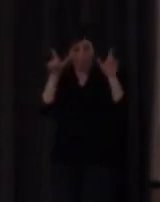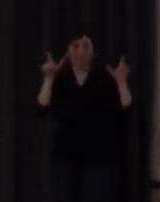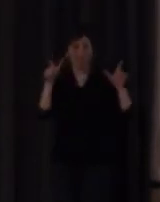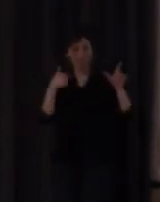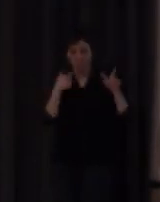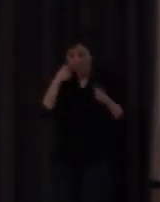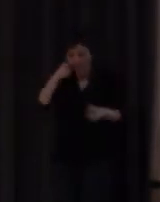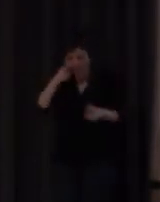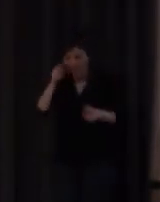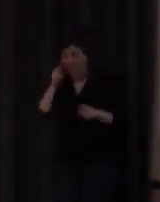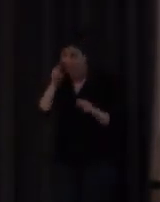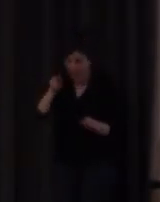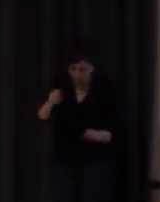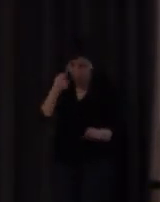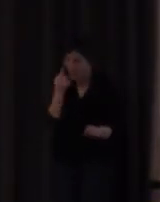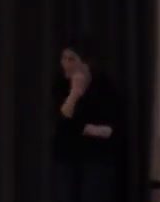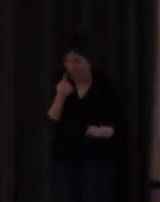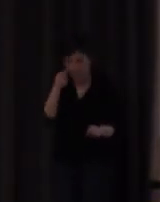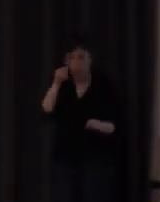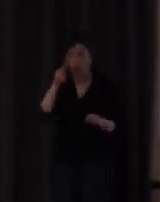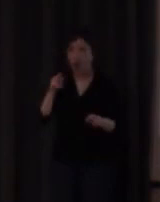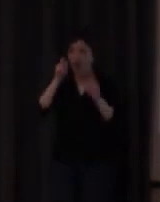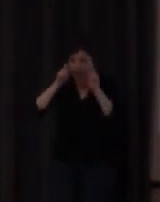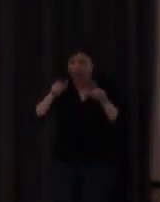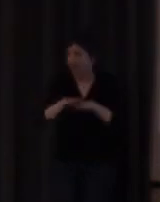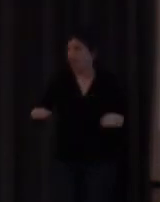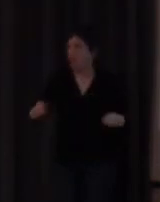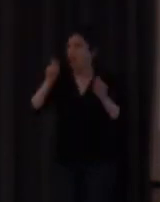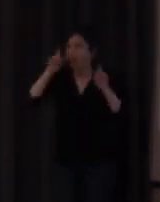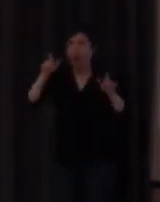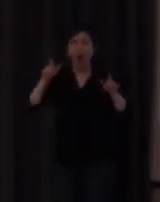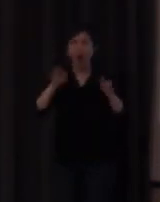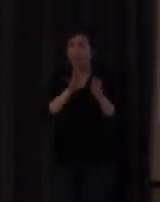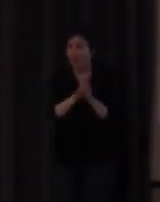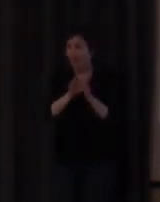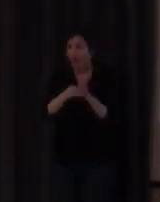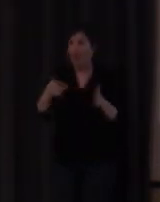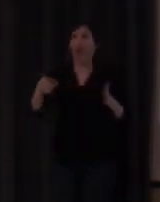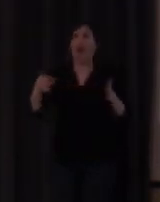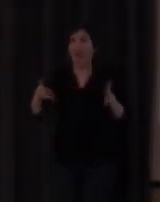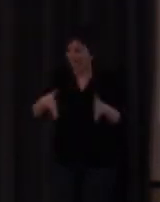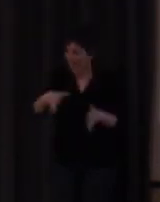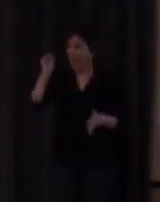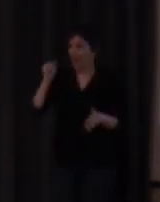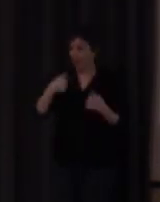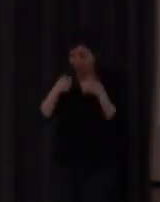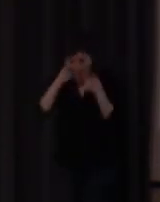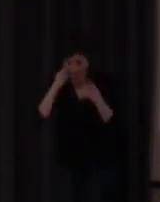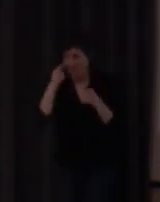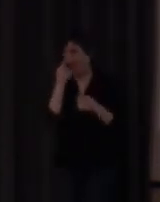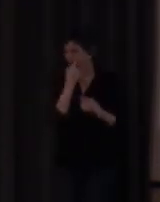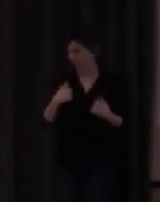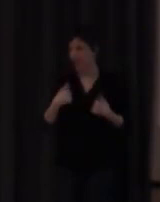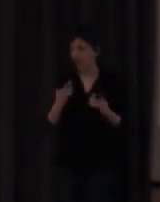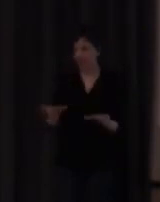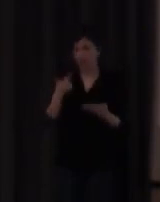de esa conciencia fonológica entonces vamos a ver ahora su puesta en marcha y un poco los resultados obtenidos